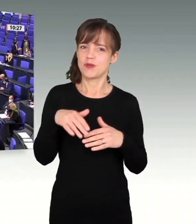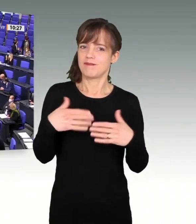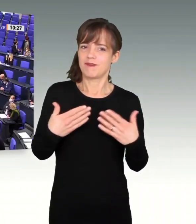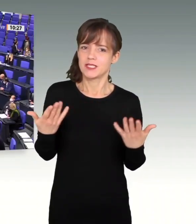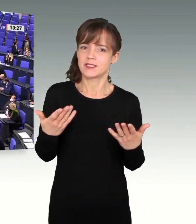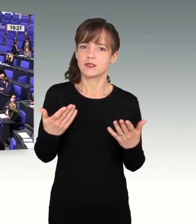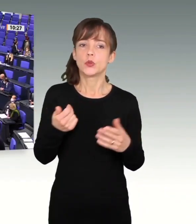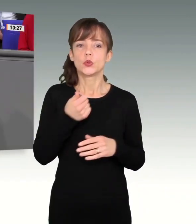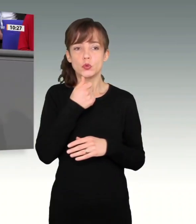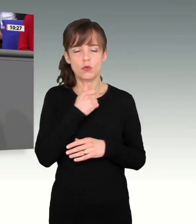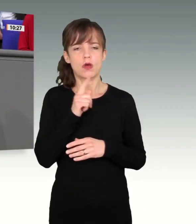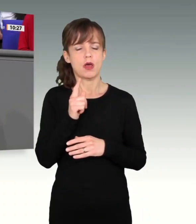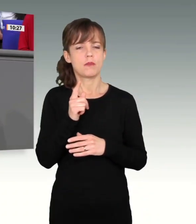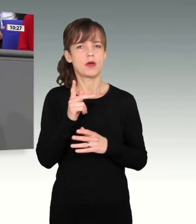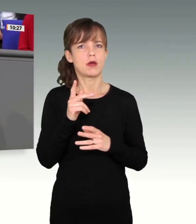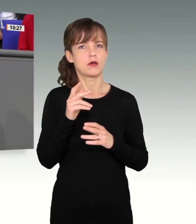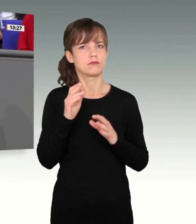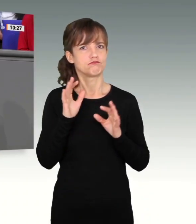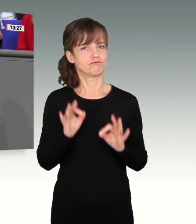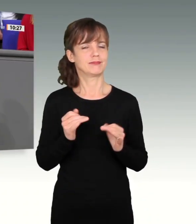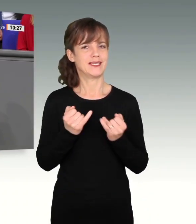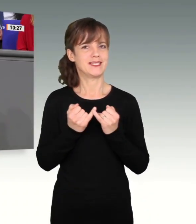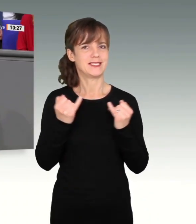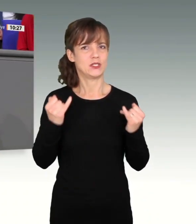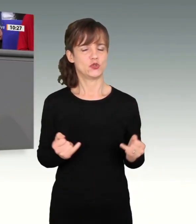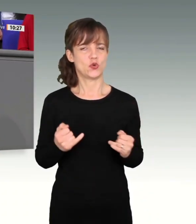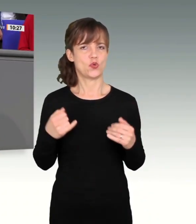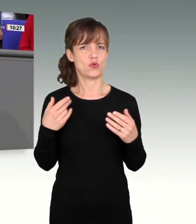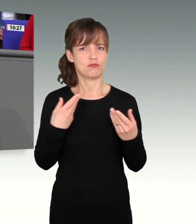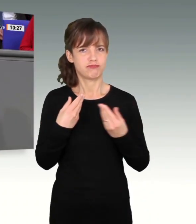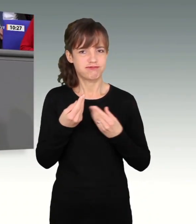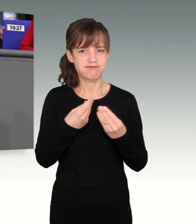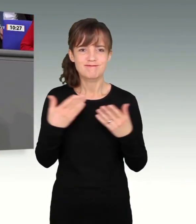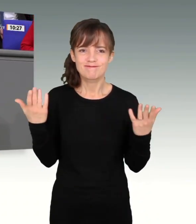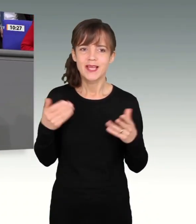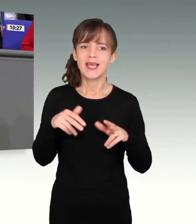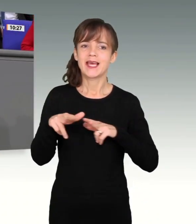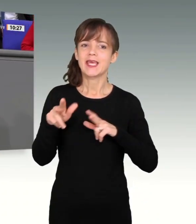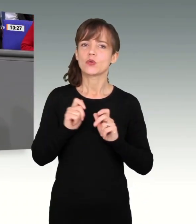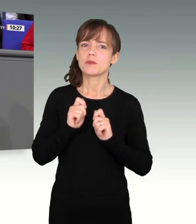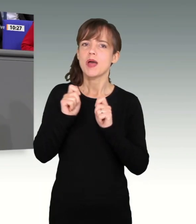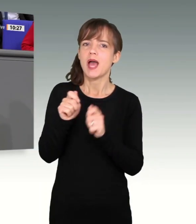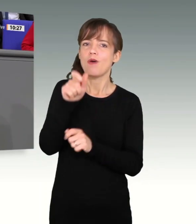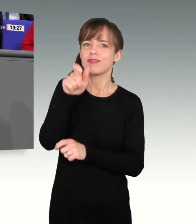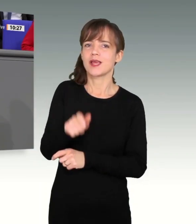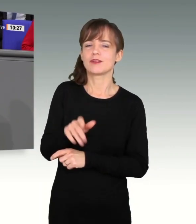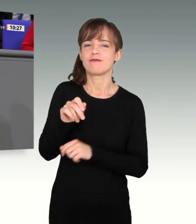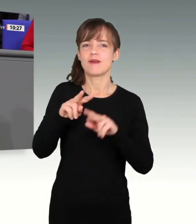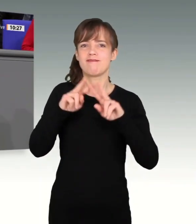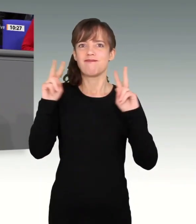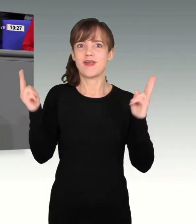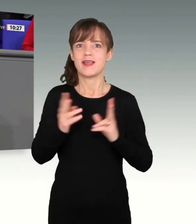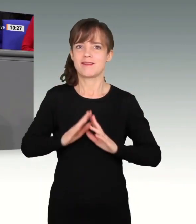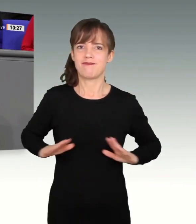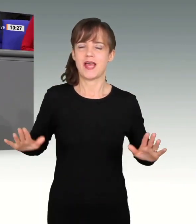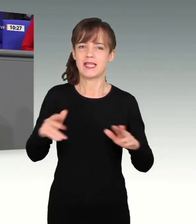sehr wirkungsvollen Institution sprechen, nämlich des Regierungsbeauftragten für weltweite Religionsfreiheit, dann reden wir über einen